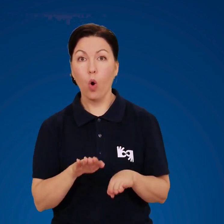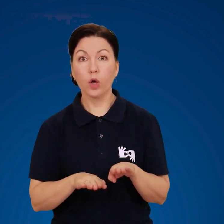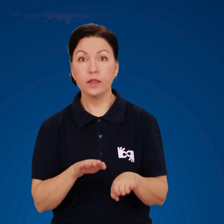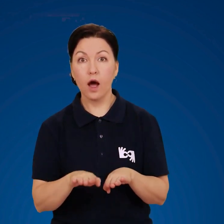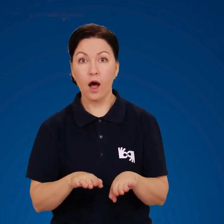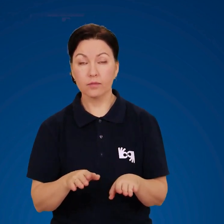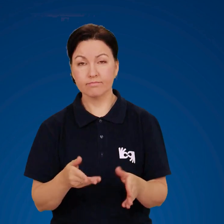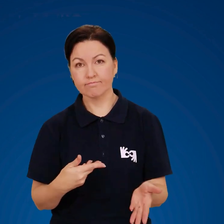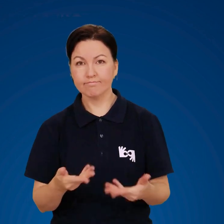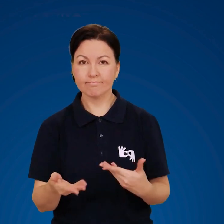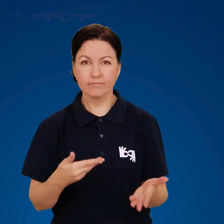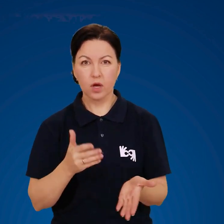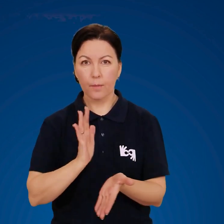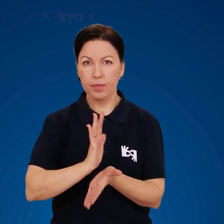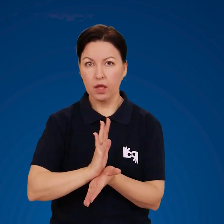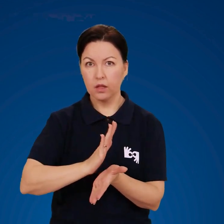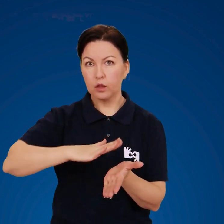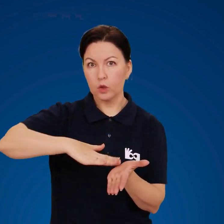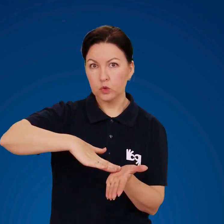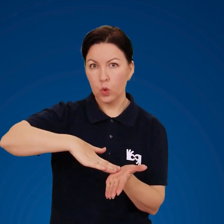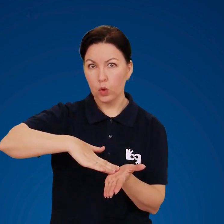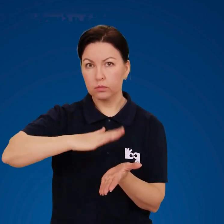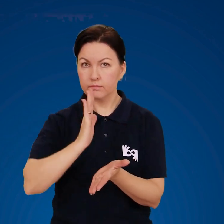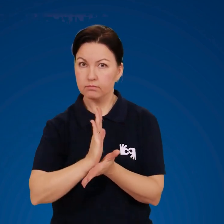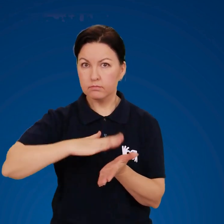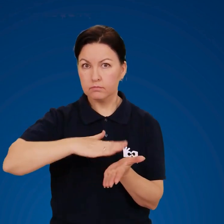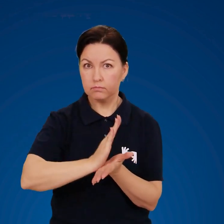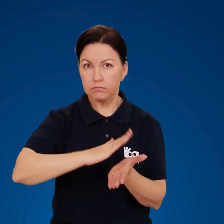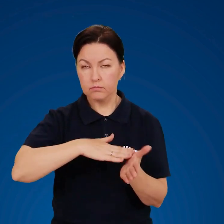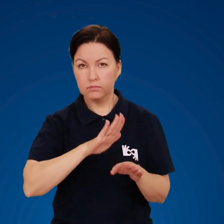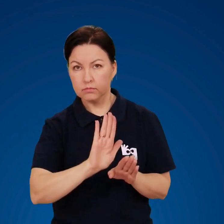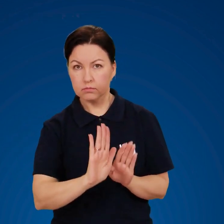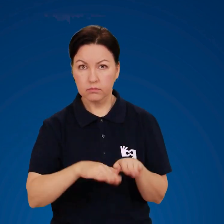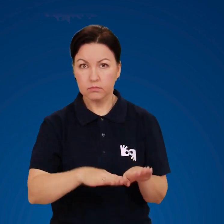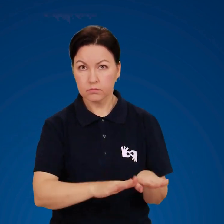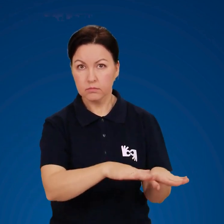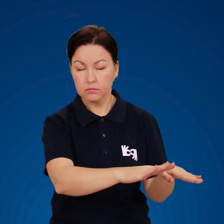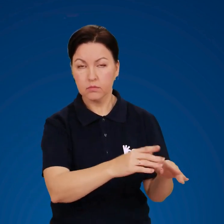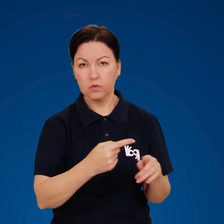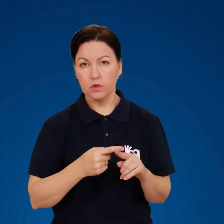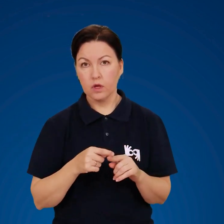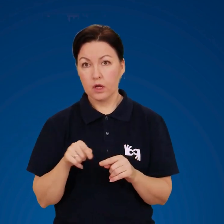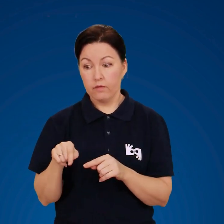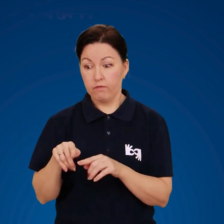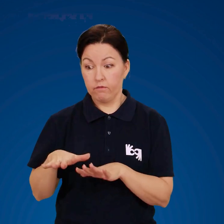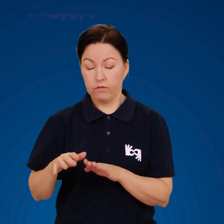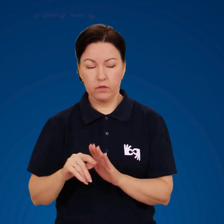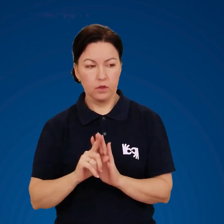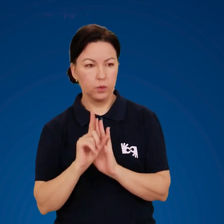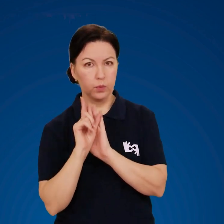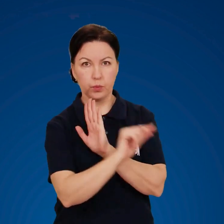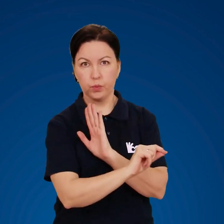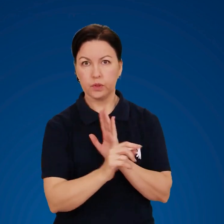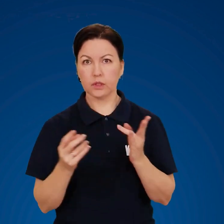ходу «п'ята носок» в бік від місця падіння стромопровідної частини.